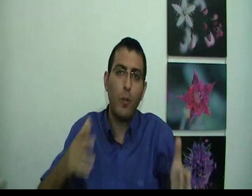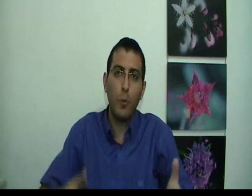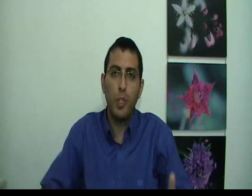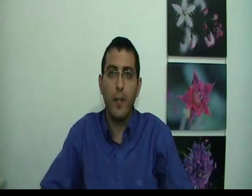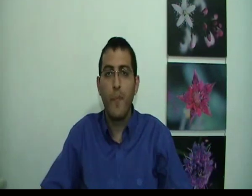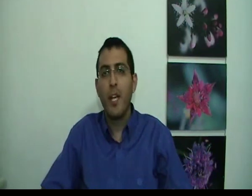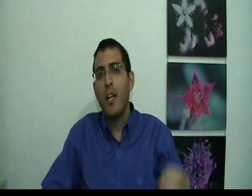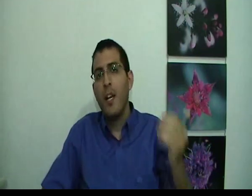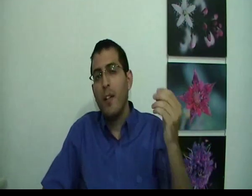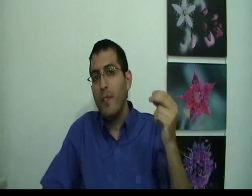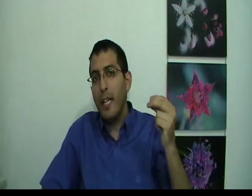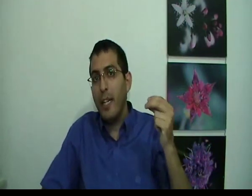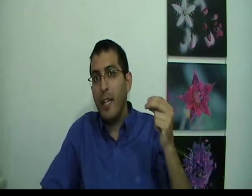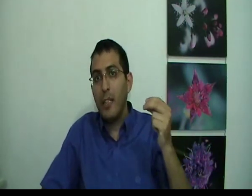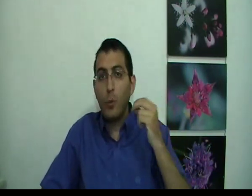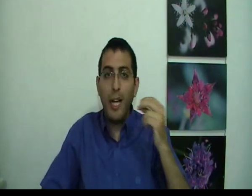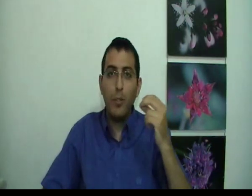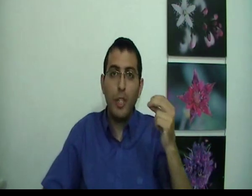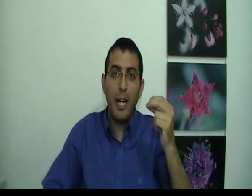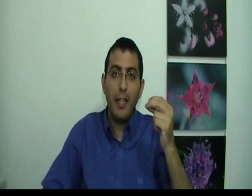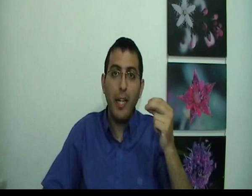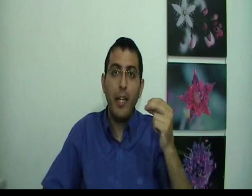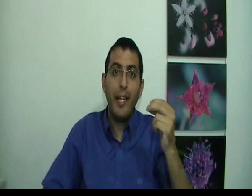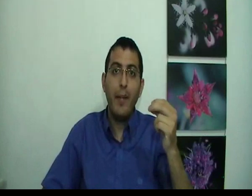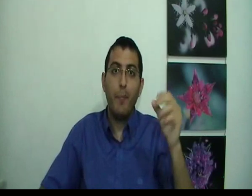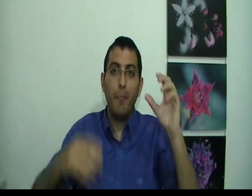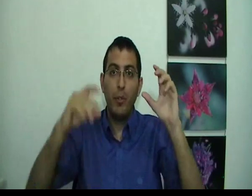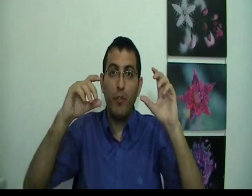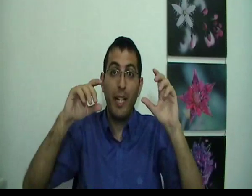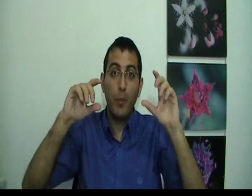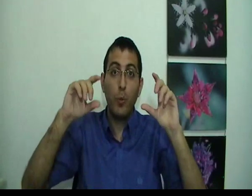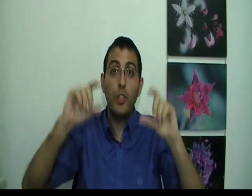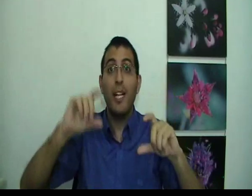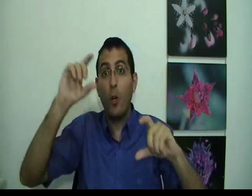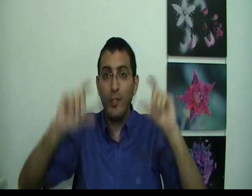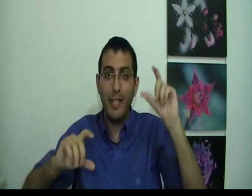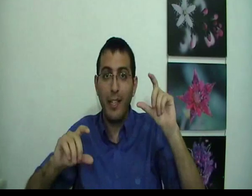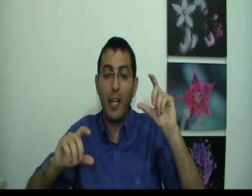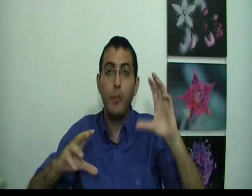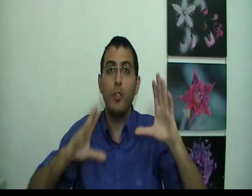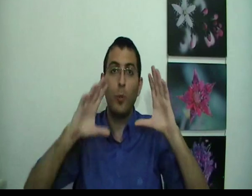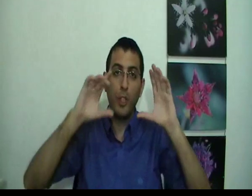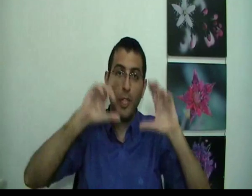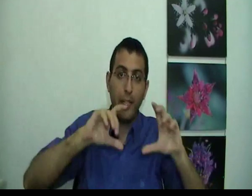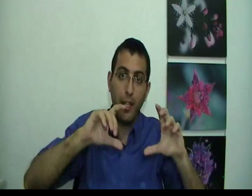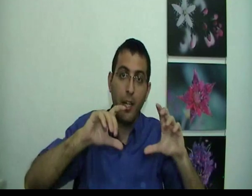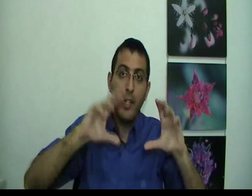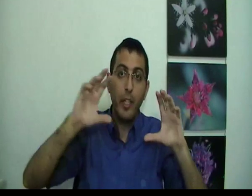תחושה והתחושה הזאת של העני היא וגם התחושה של החוסר אני כי כמו שיש תחושה של אני יש